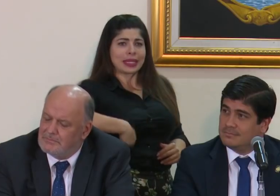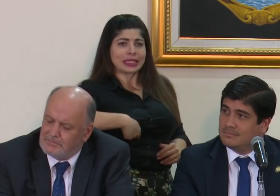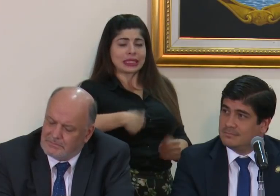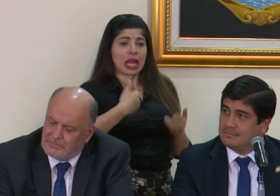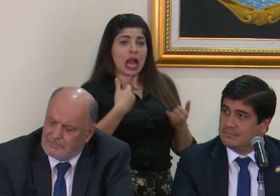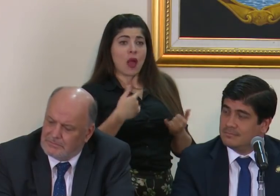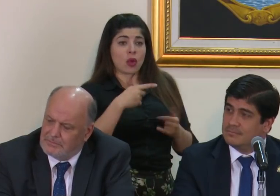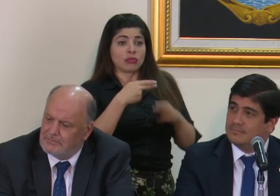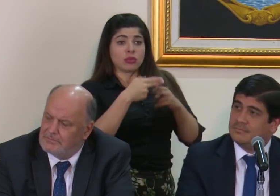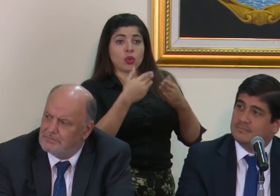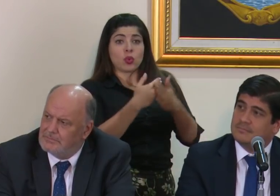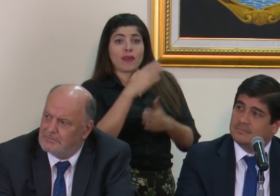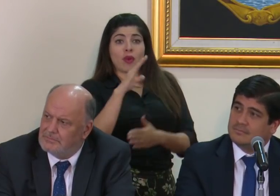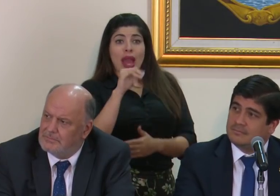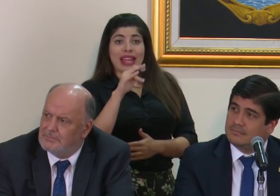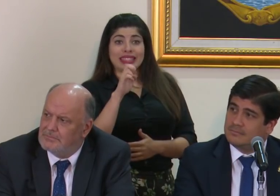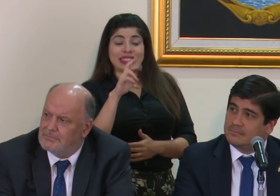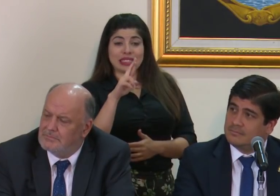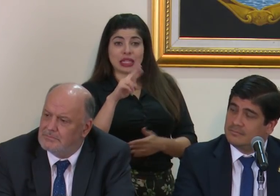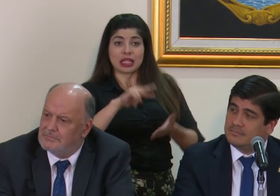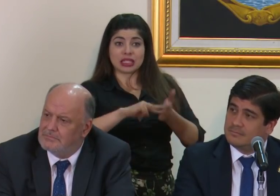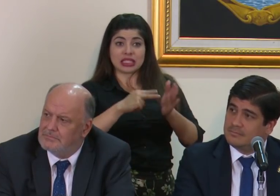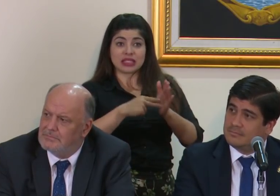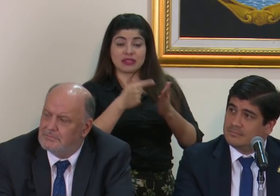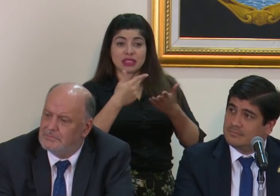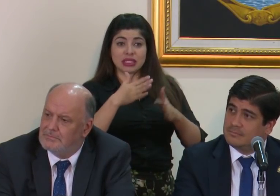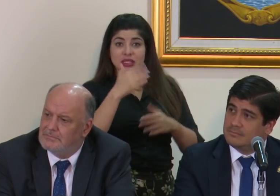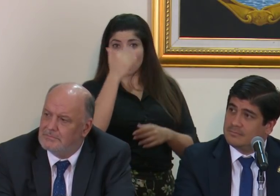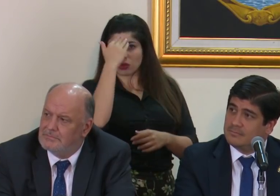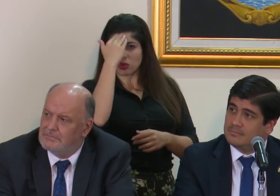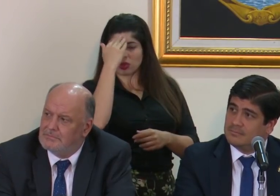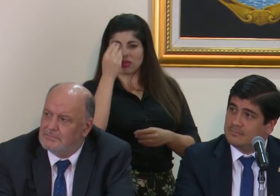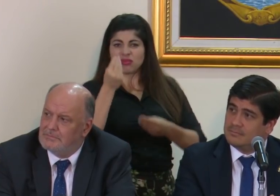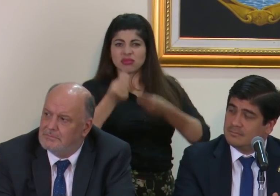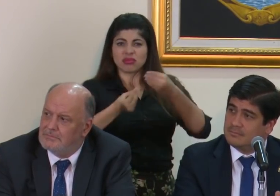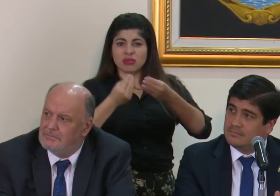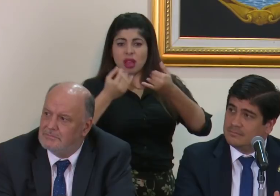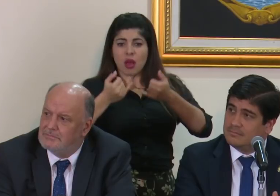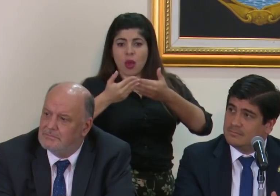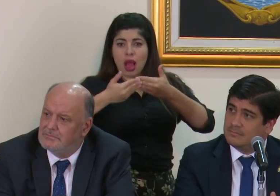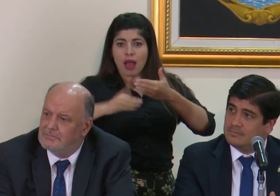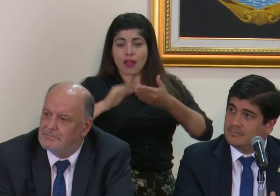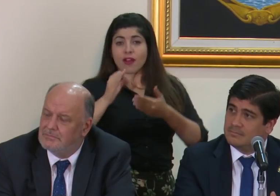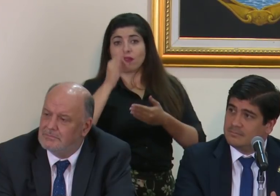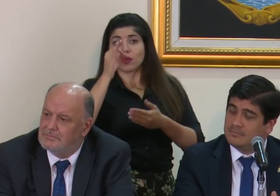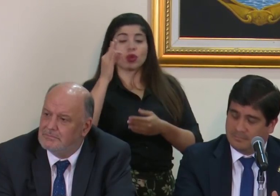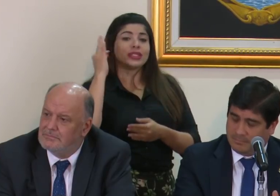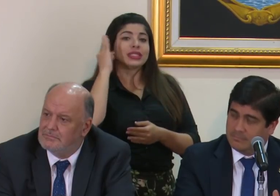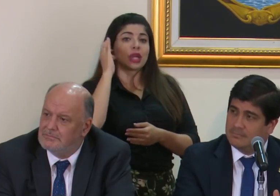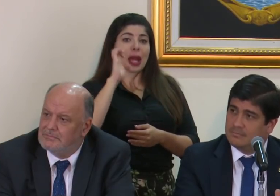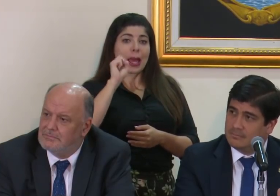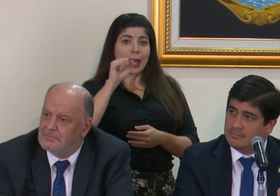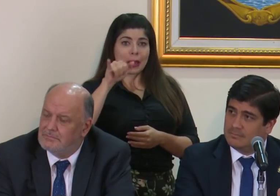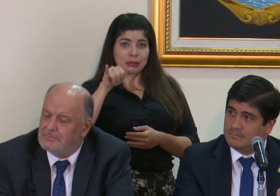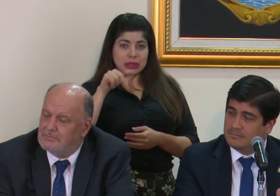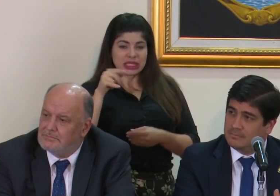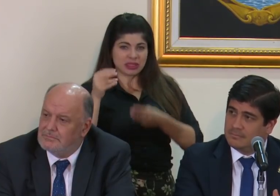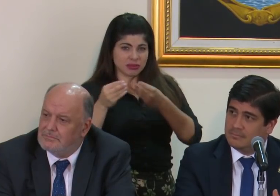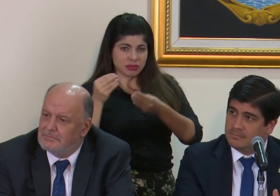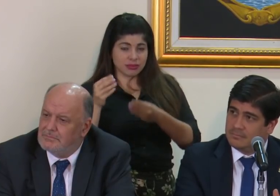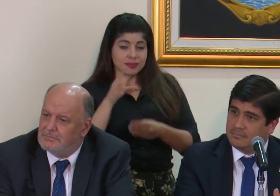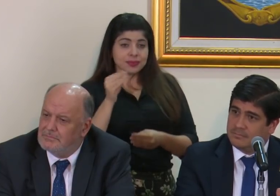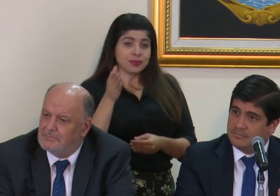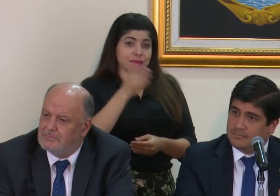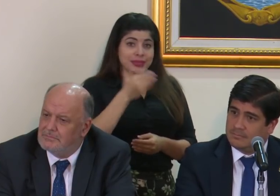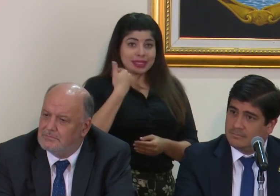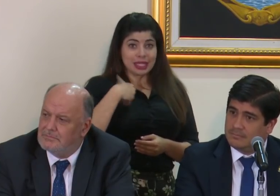ahora que ya nombró nuevo canciller, ya designó qué cargo va a ocupar de ahora en adelante o en el futuro la señora Epsi Campbell. Y al señor